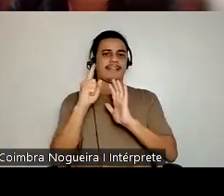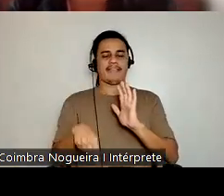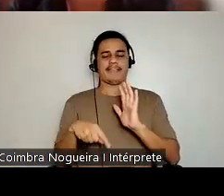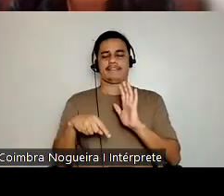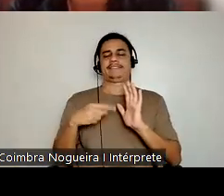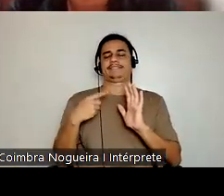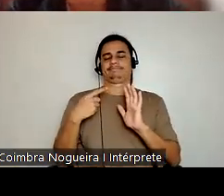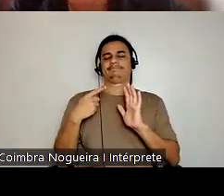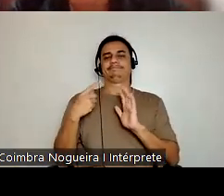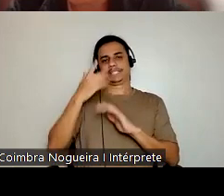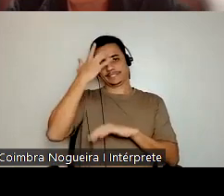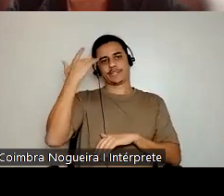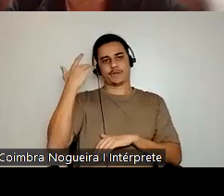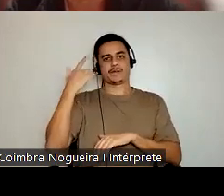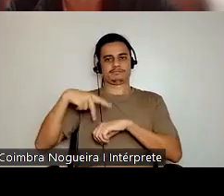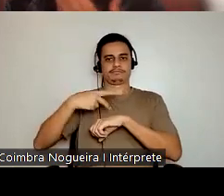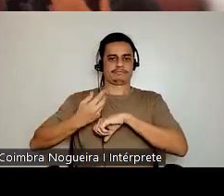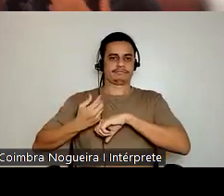Passando para o último ponto com relação aos